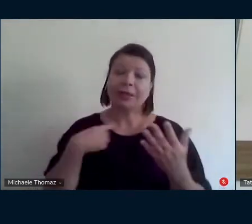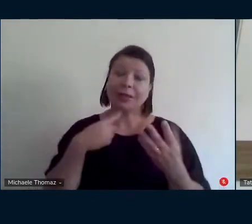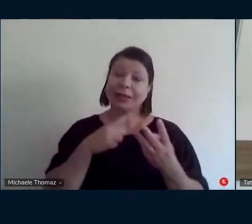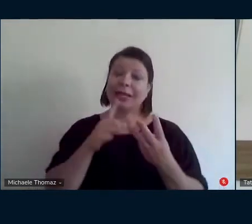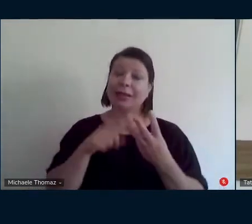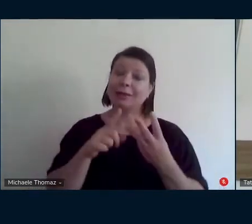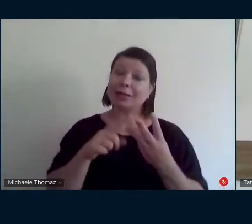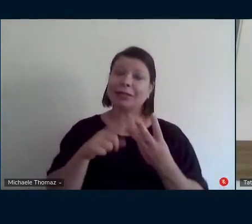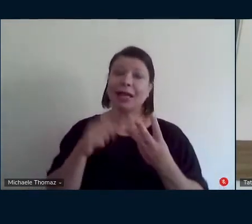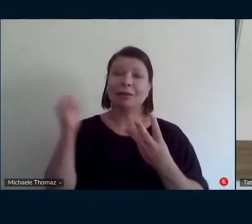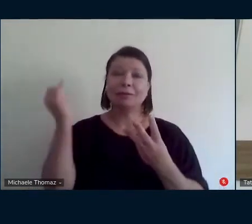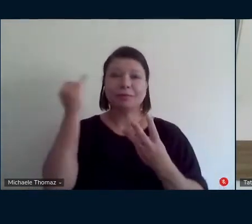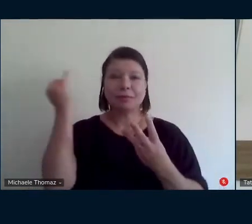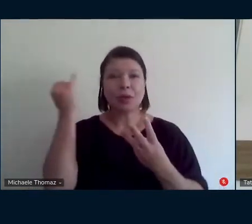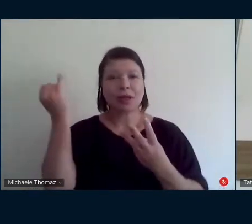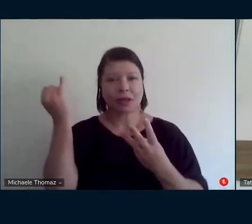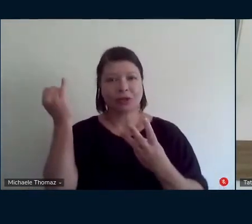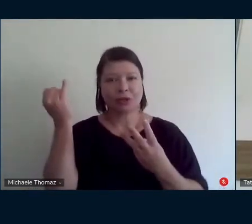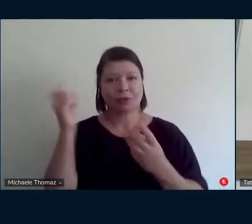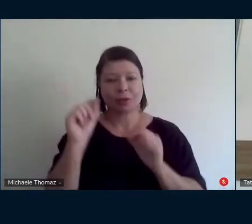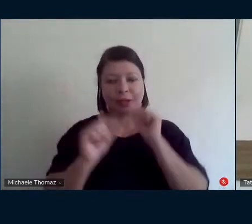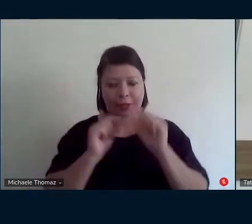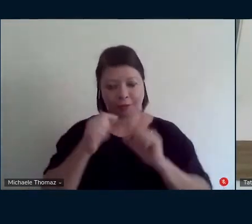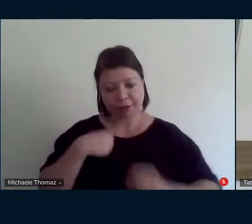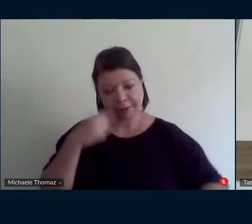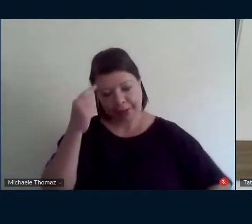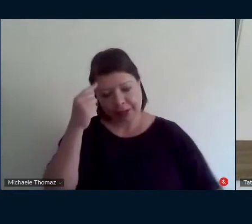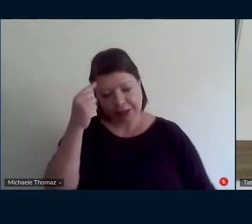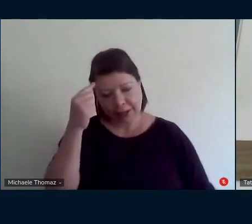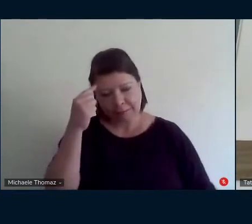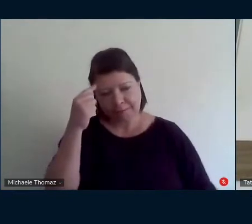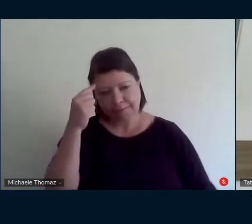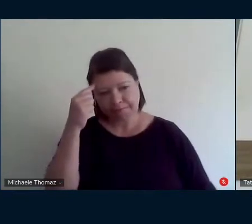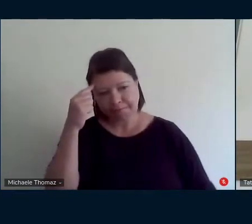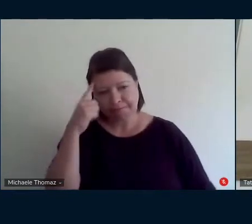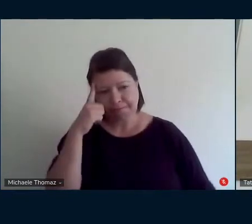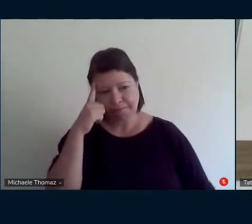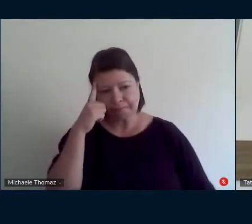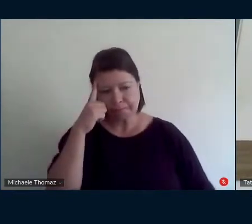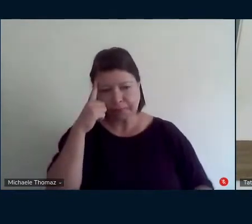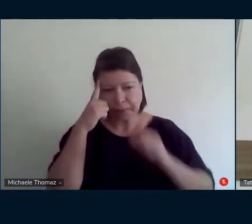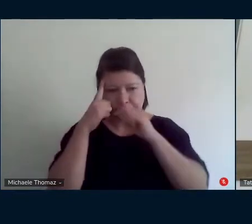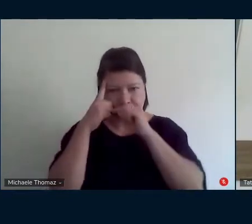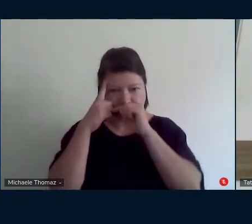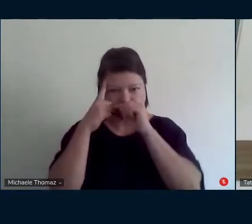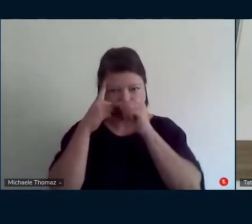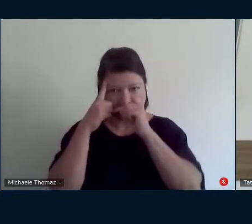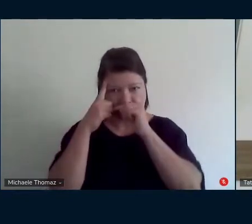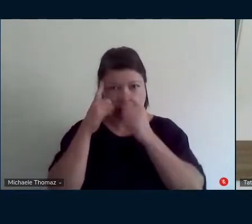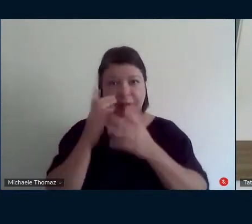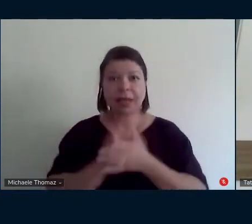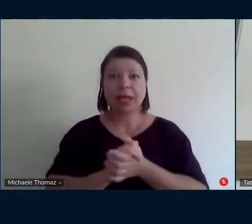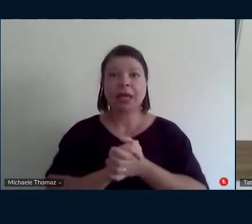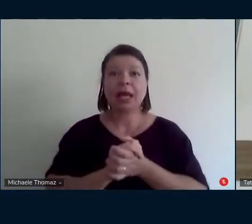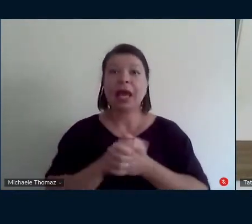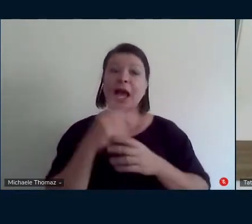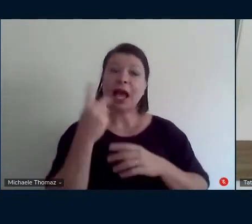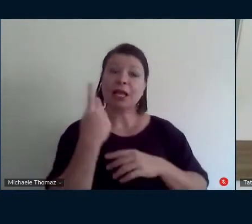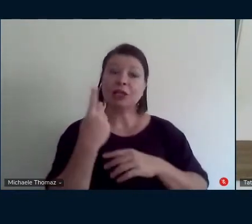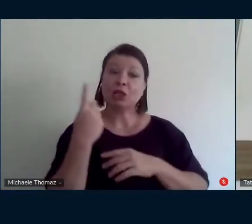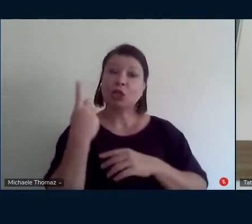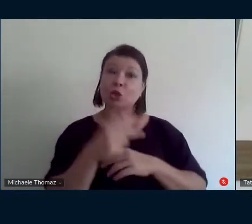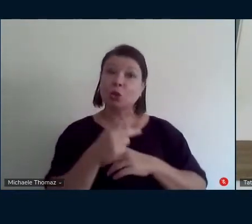Tati que eu fiquei pensando aqui que é um pouco a tua participação nesse